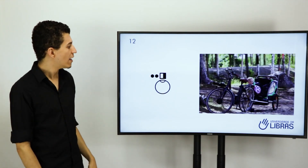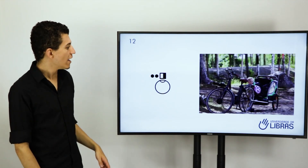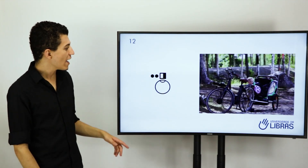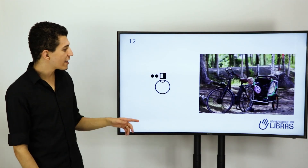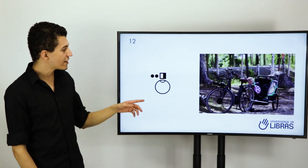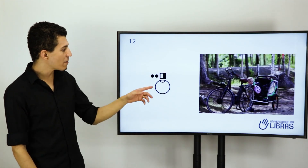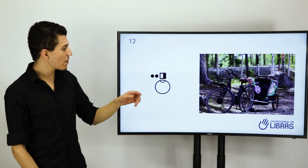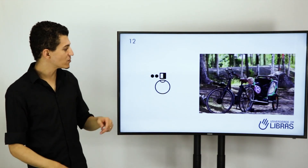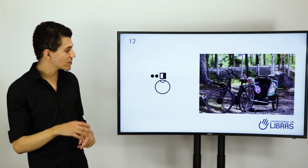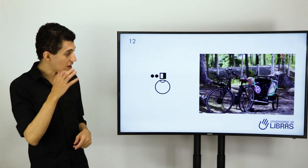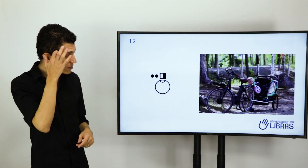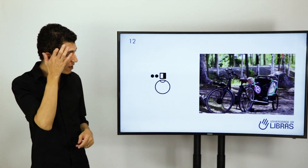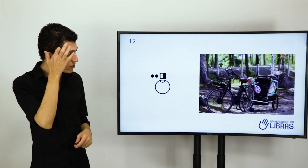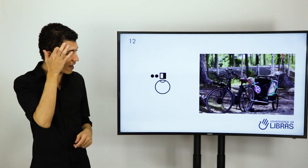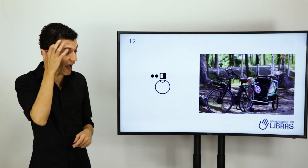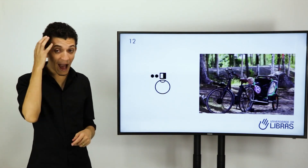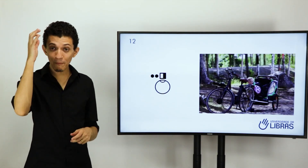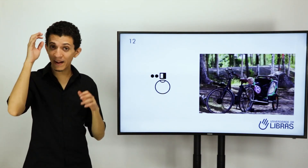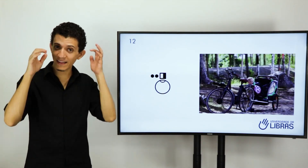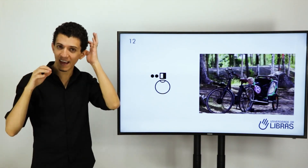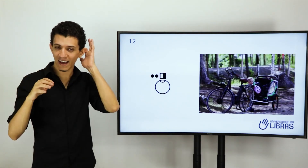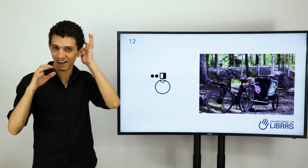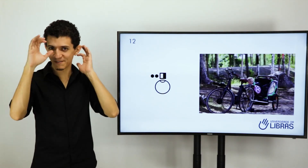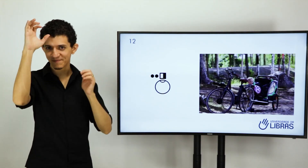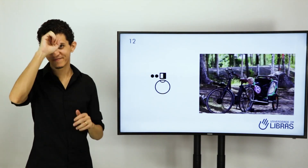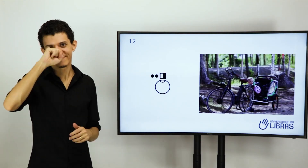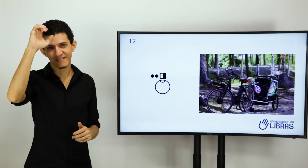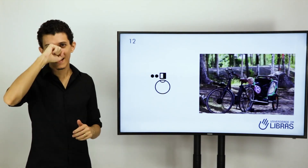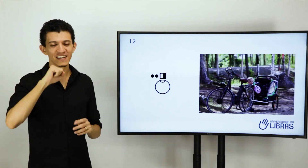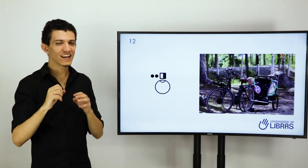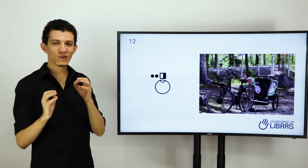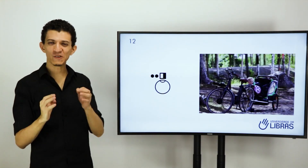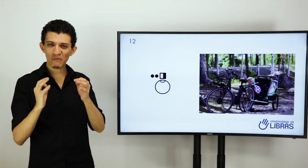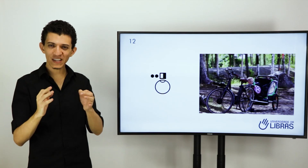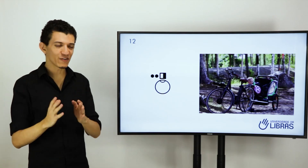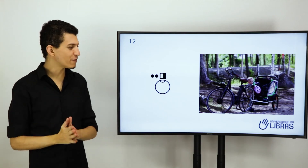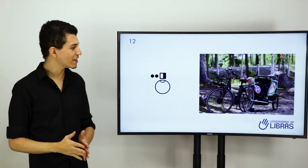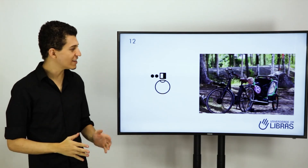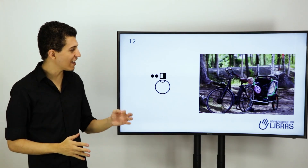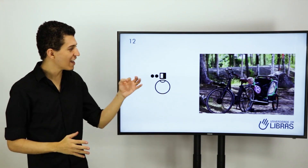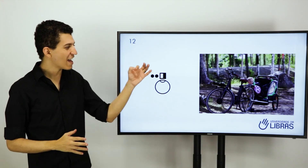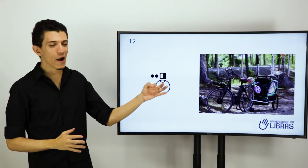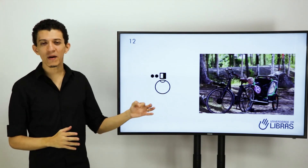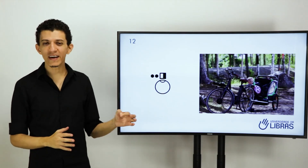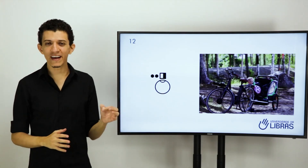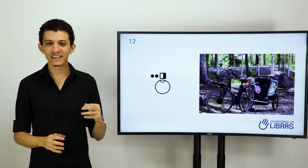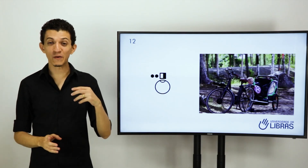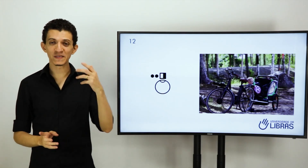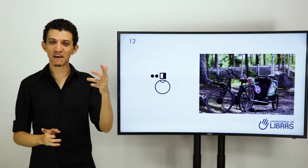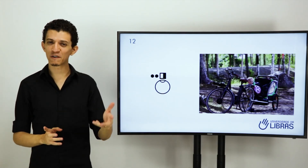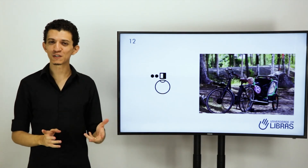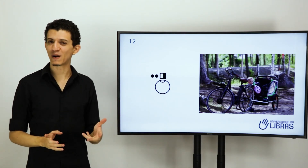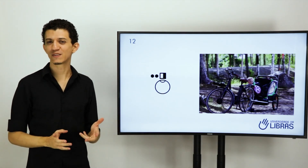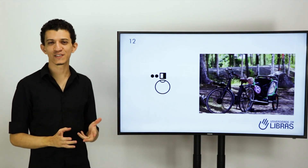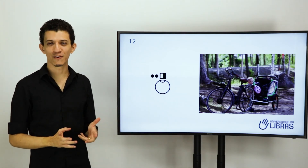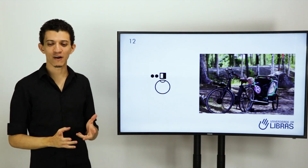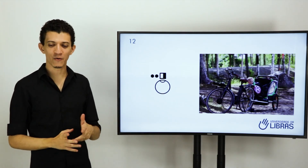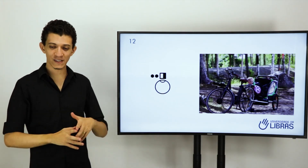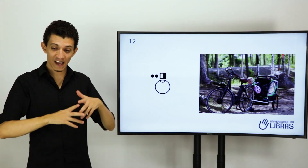E aqui também mais um sinal, o sinal de aprender. Gente, a coisa mais fofa que tem é uma criança observando os pais fazendo alguma coisa